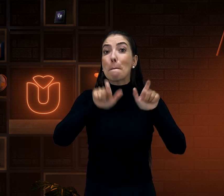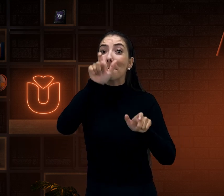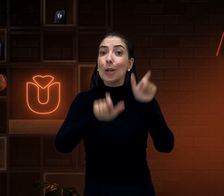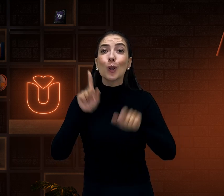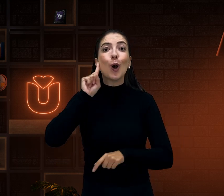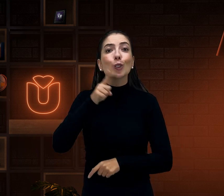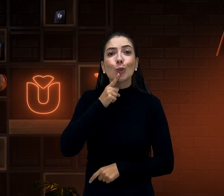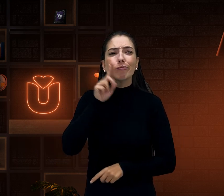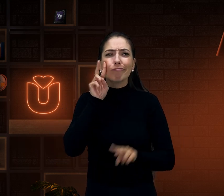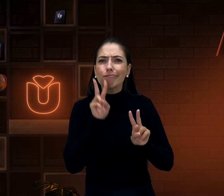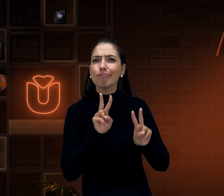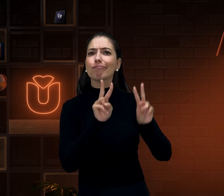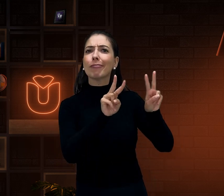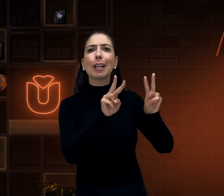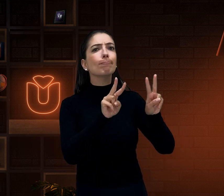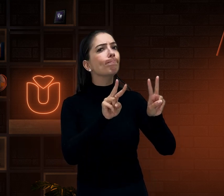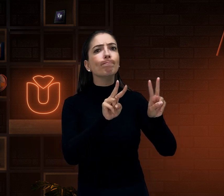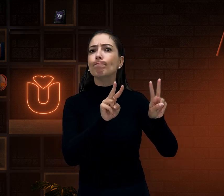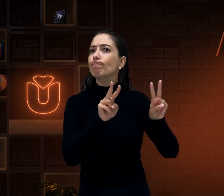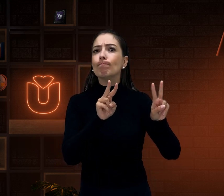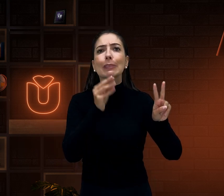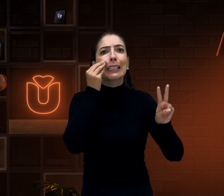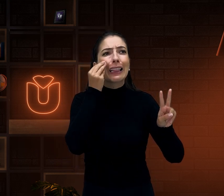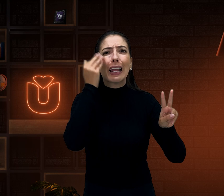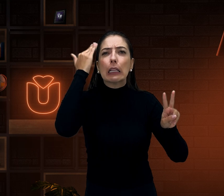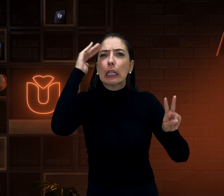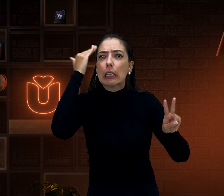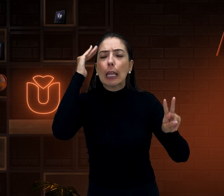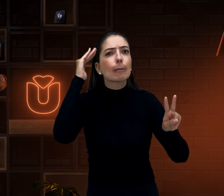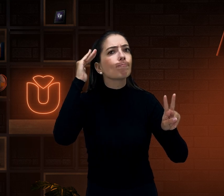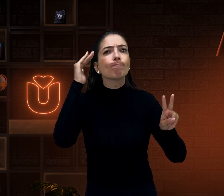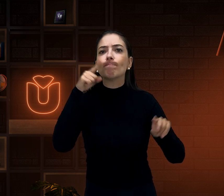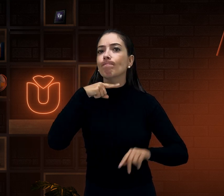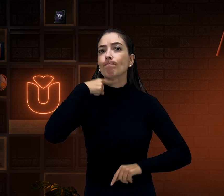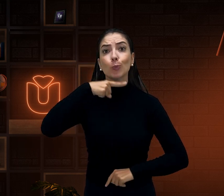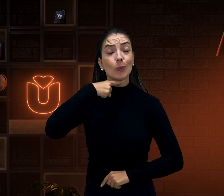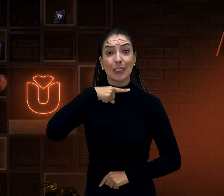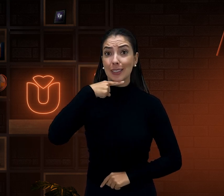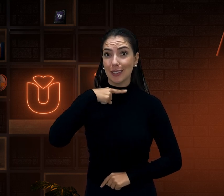algumas pessoas surdas olham essa tradução e não entendem absolutamente nada.